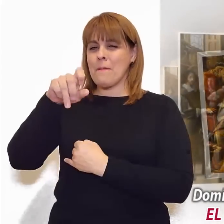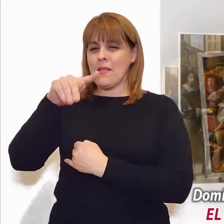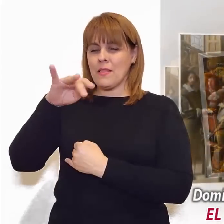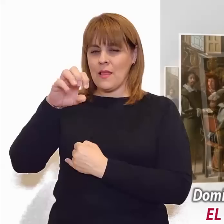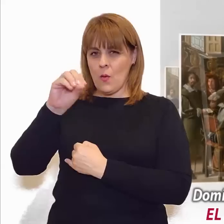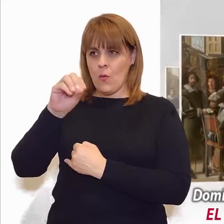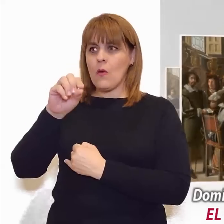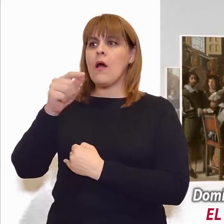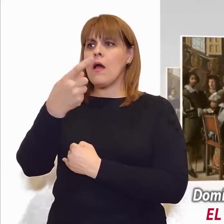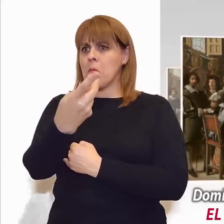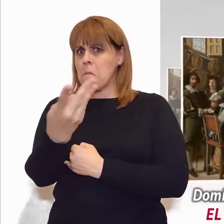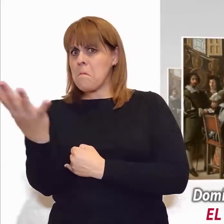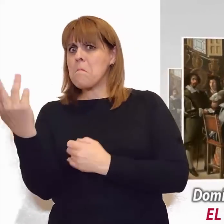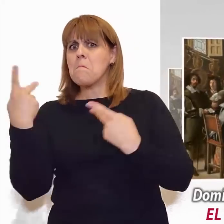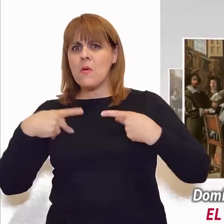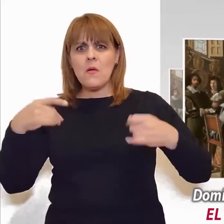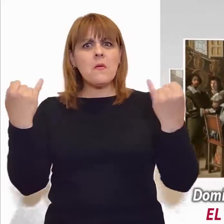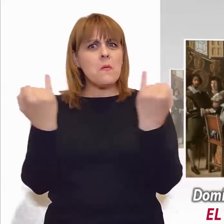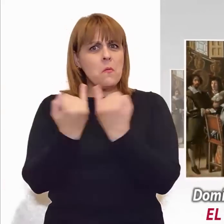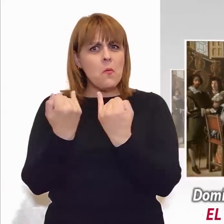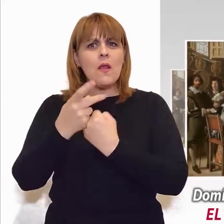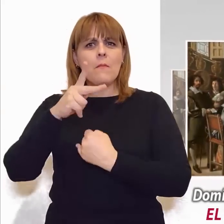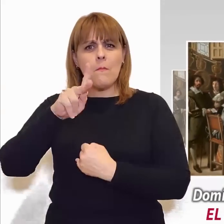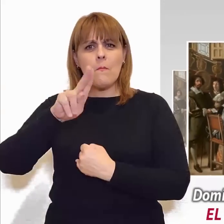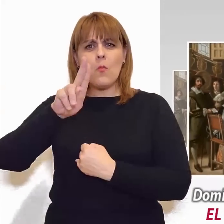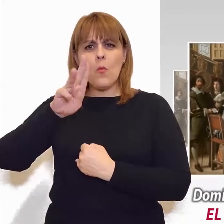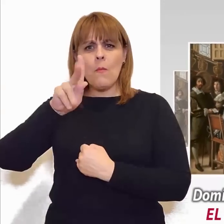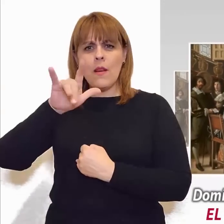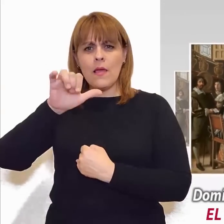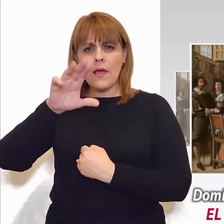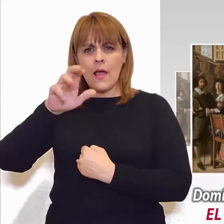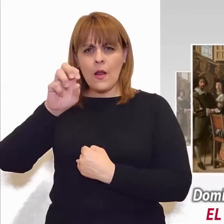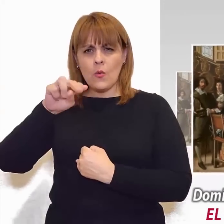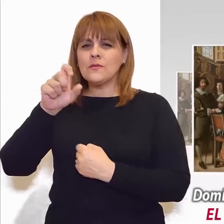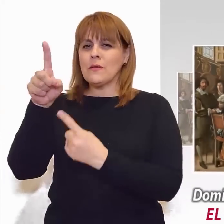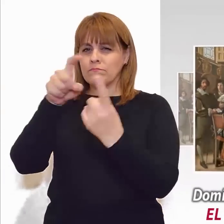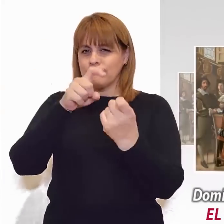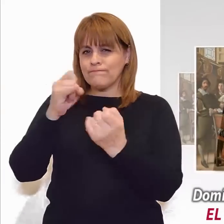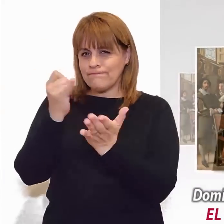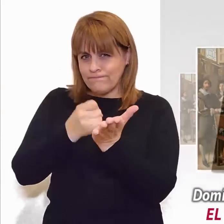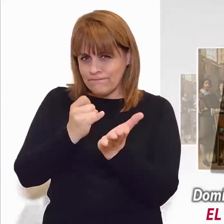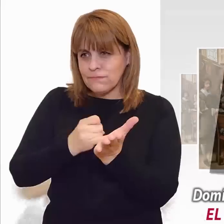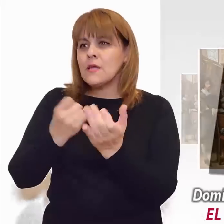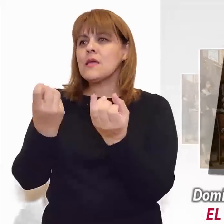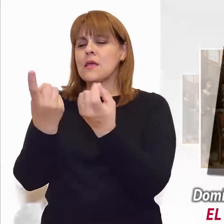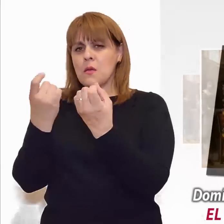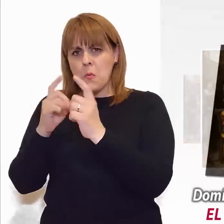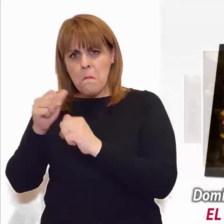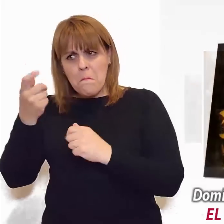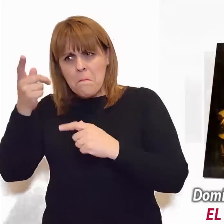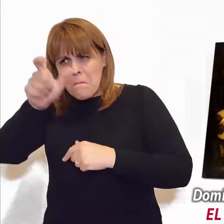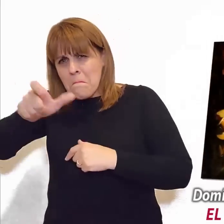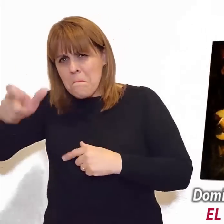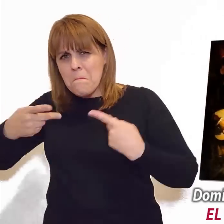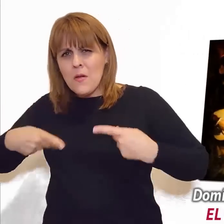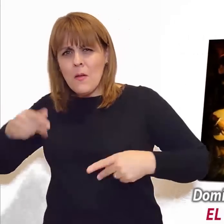los ariseos preguntaron a los discípulos, ¿Por qué su maestro come con publicanos y pecadores? Jesús